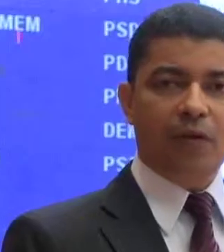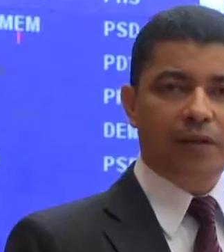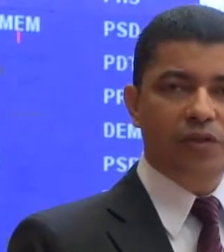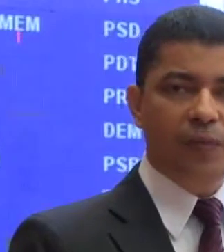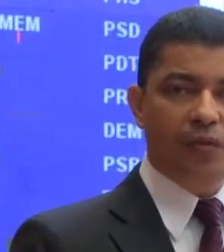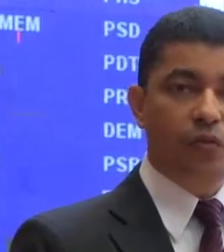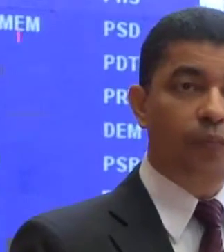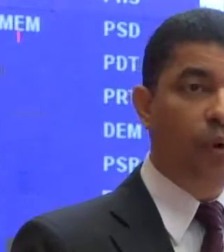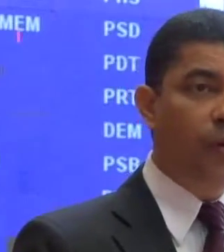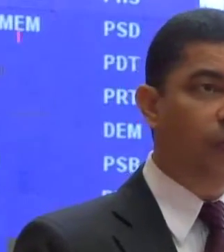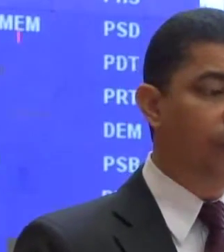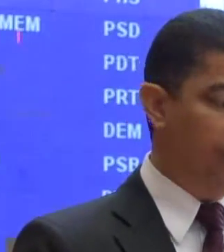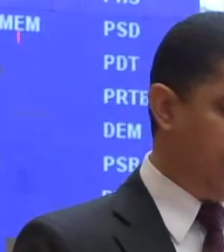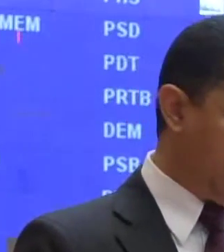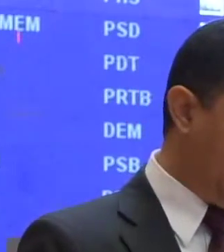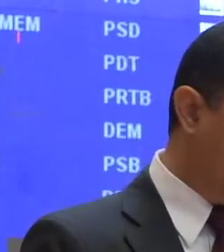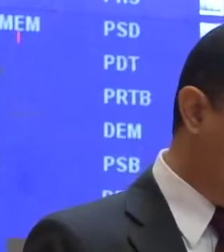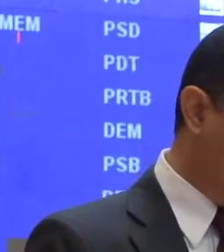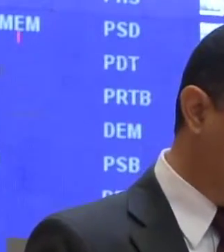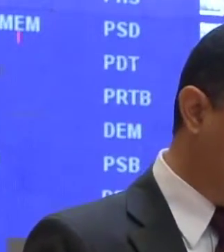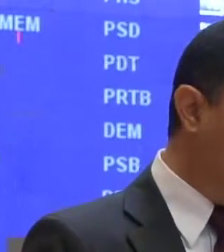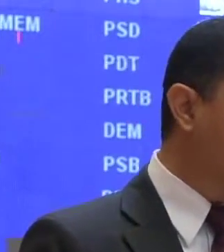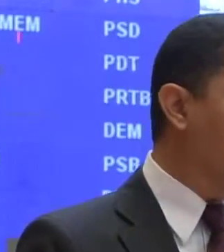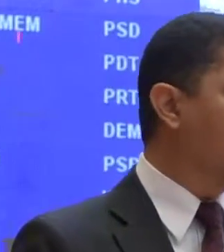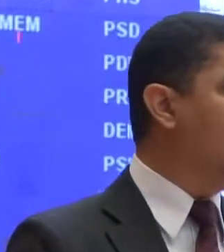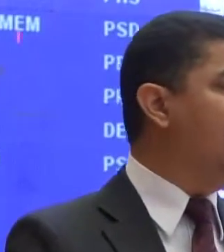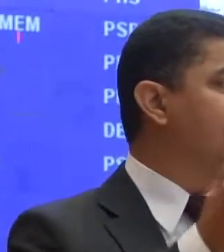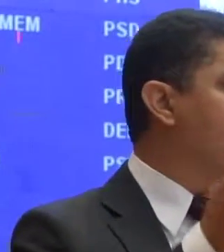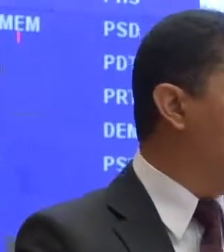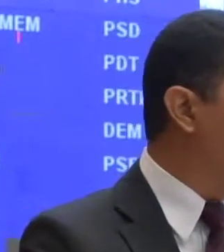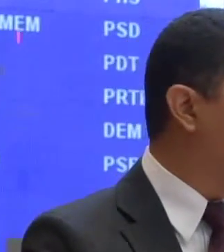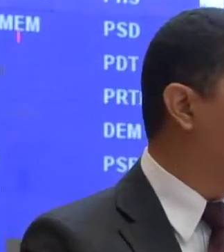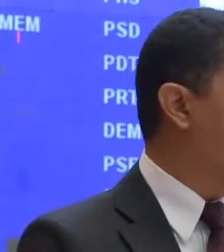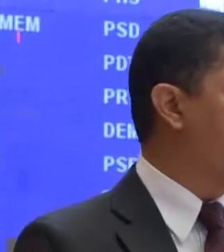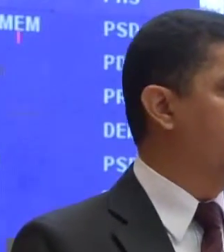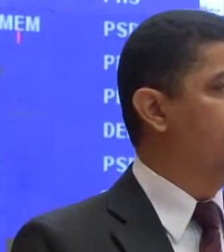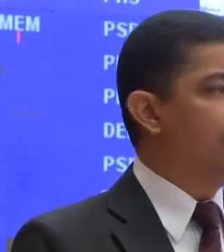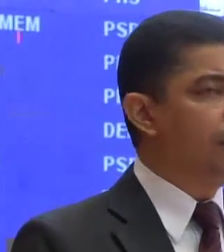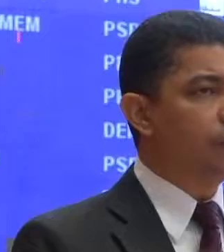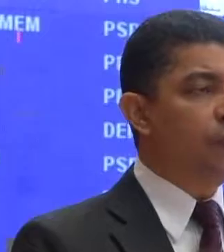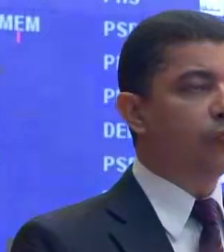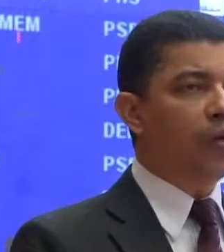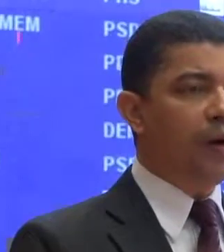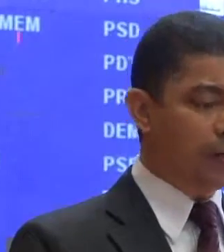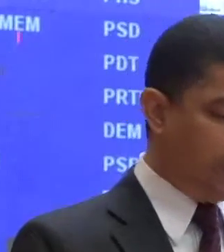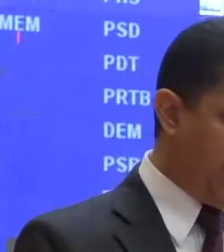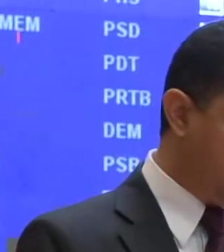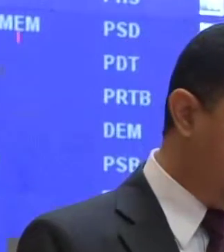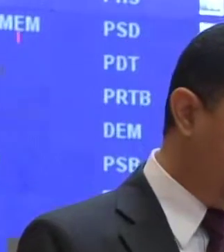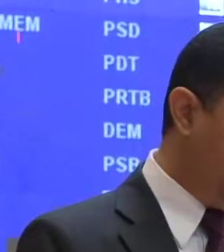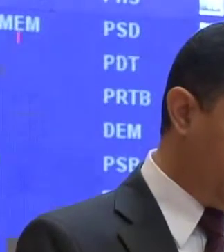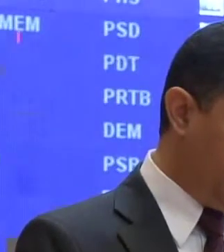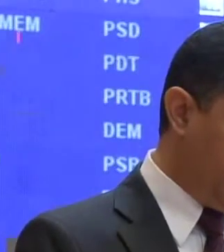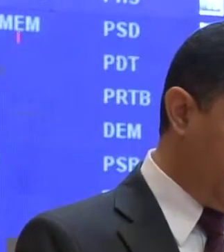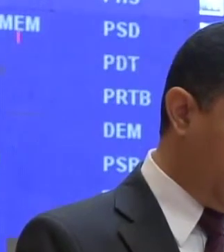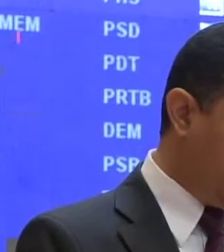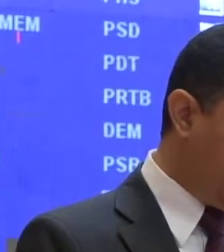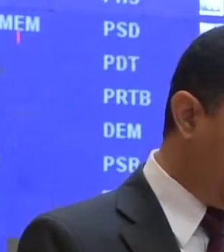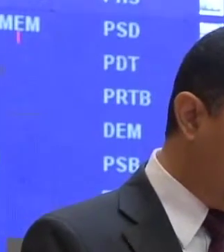para o atendimento do público naquela cidade. E devido a grande demanda junto ao Banco do Brasil,